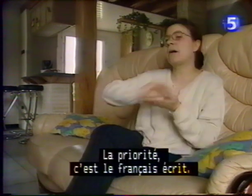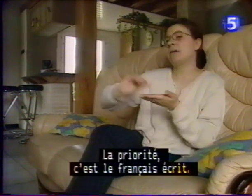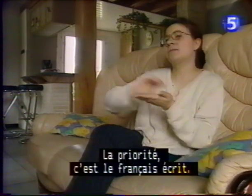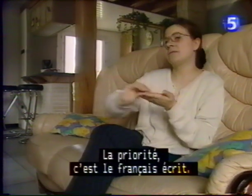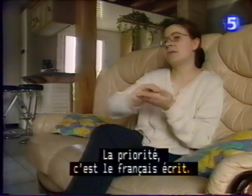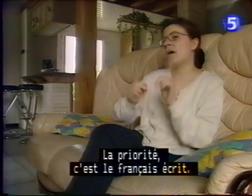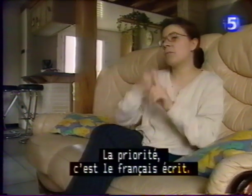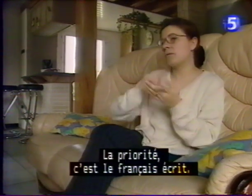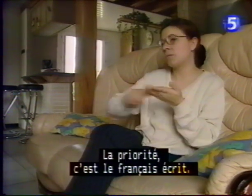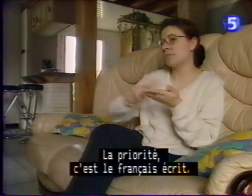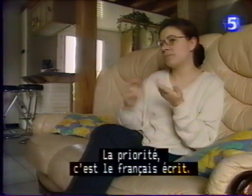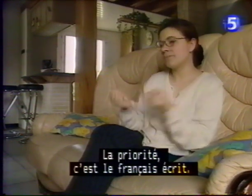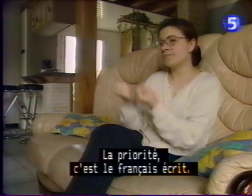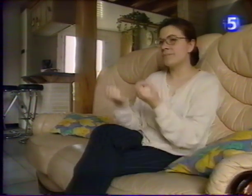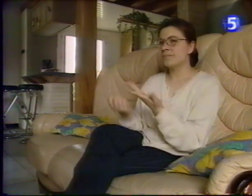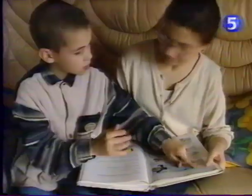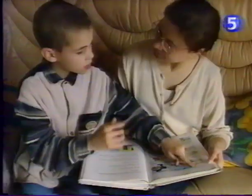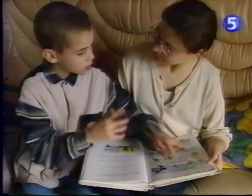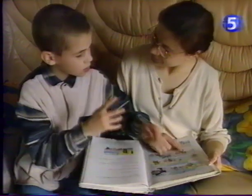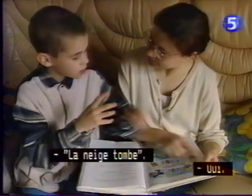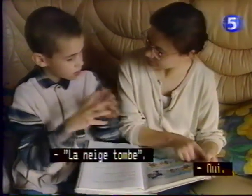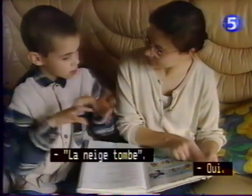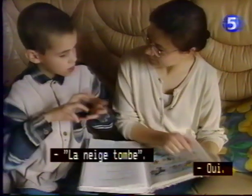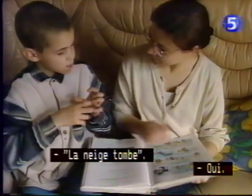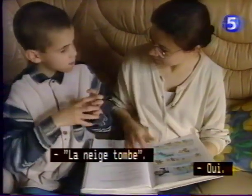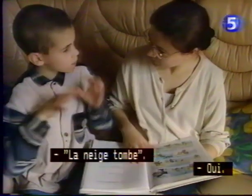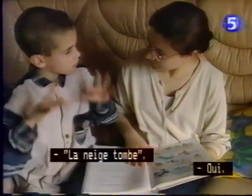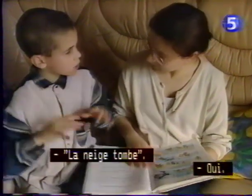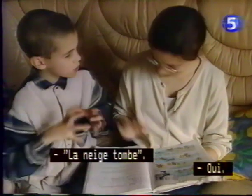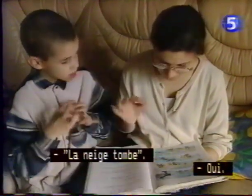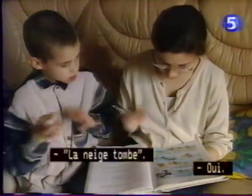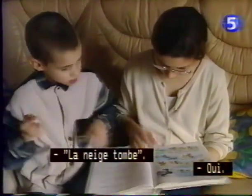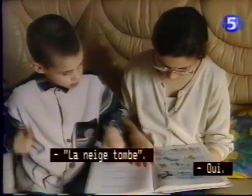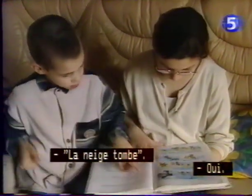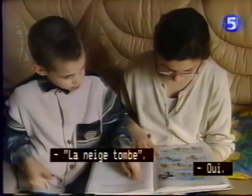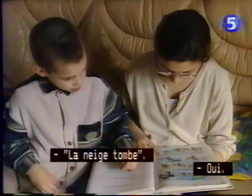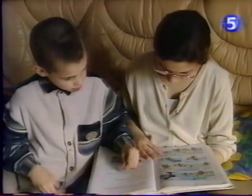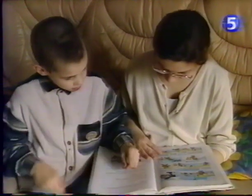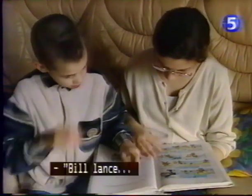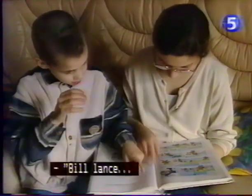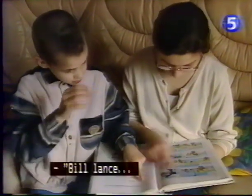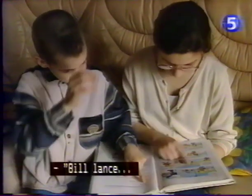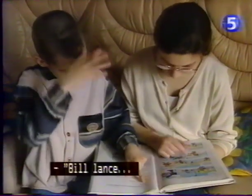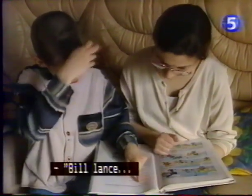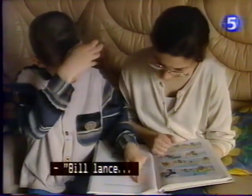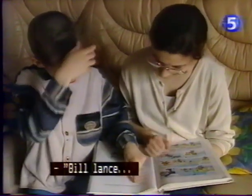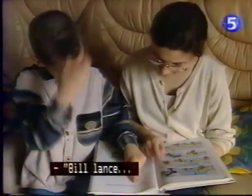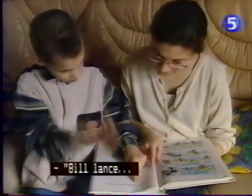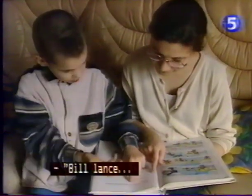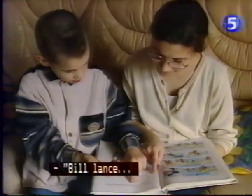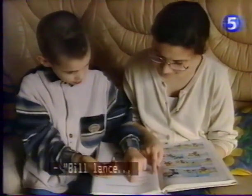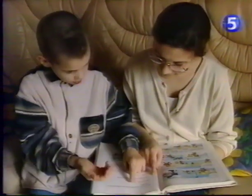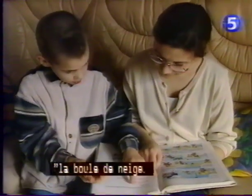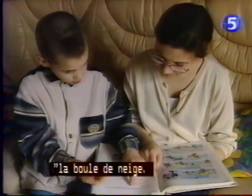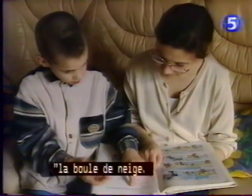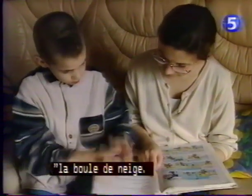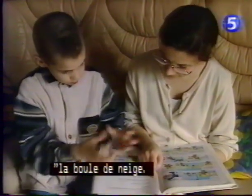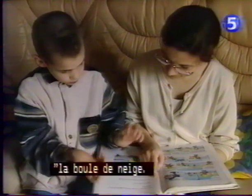priorité, c'est le français écrit. La neige tombe. Oui. Bill lance la boule de